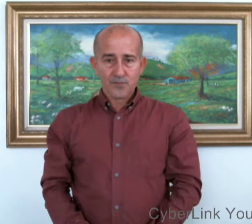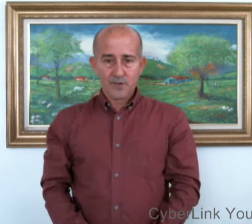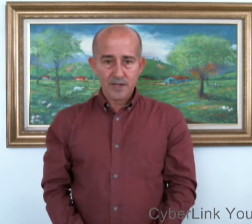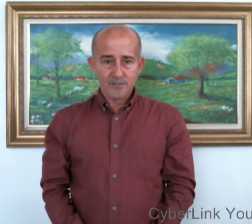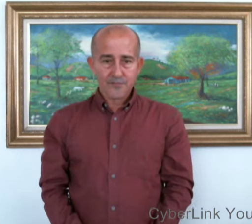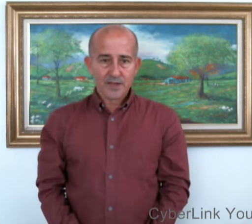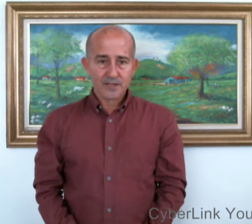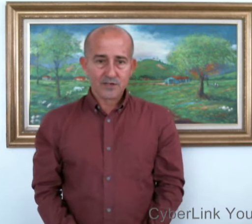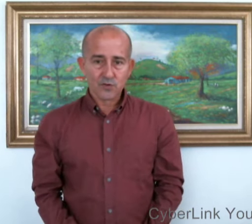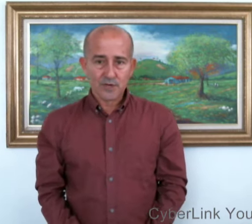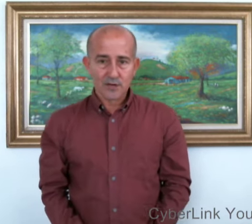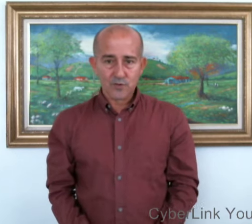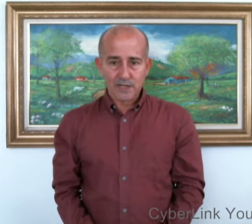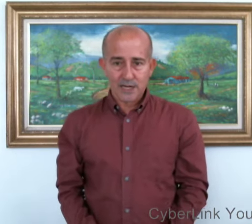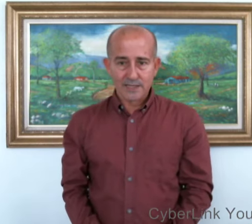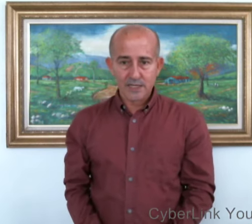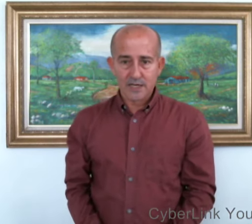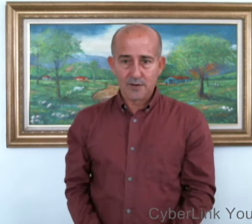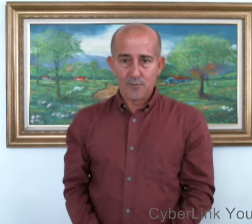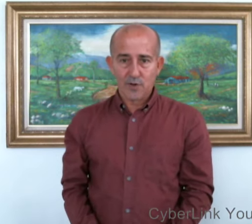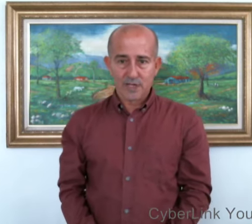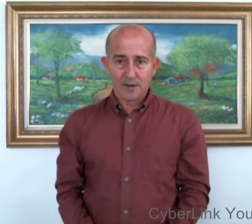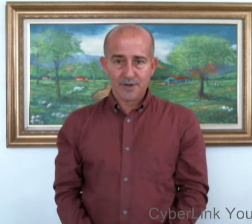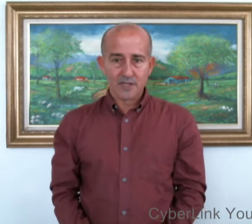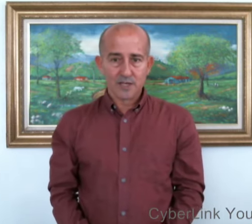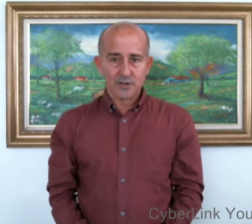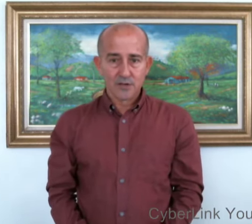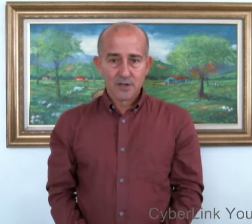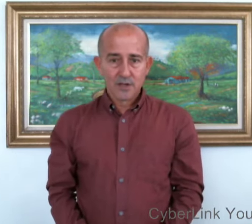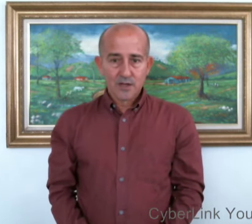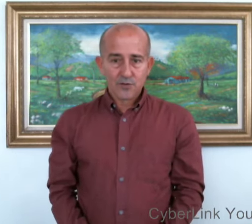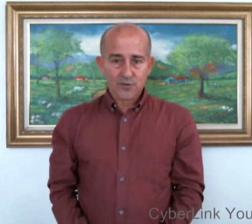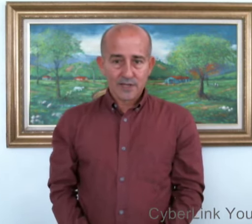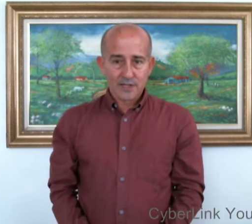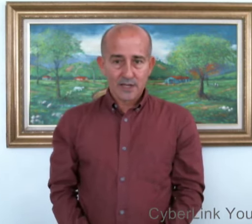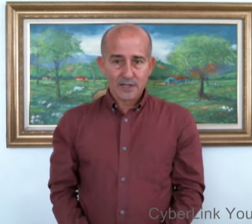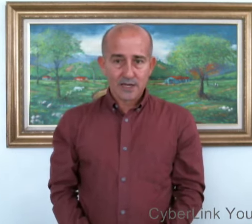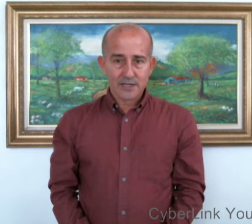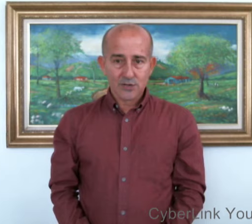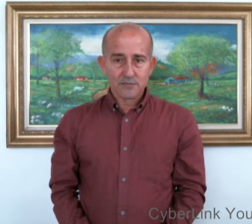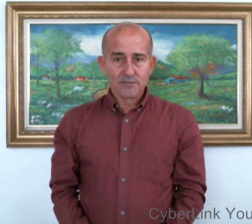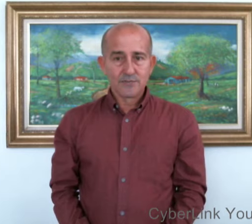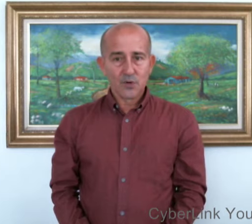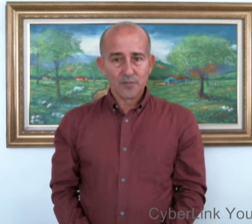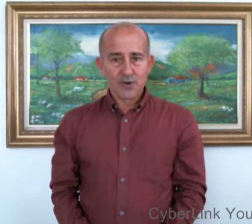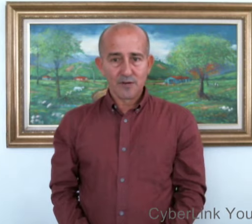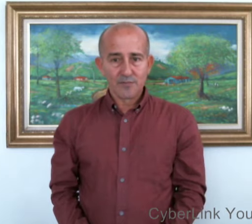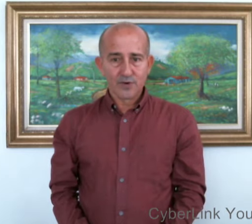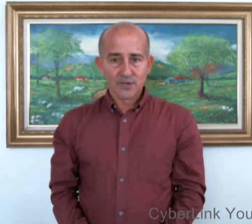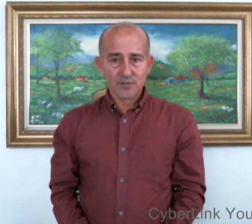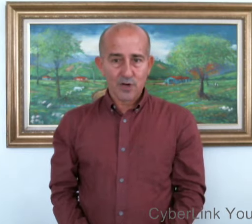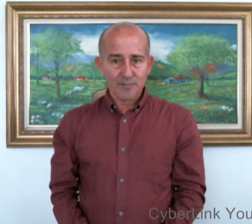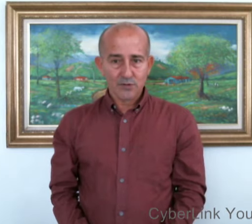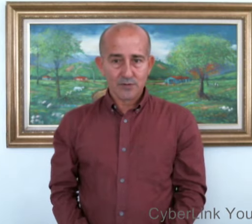¿Ok? Esas son algunas de las señas que vamos a estar aprendiendo durante esta lección. Los veo en el próximo capítulo.